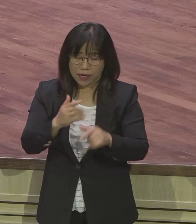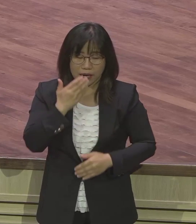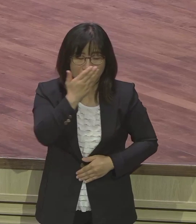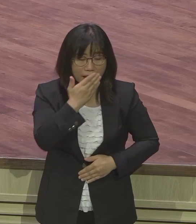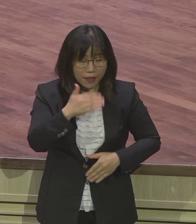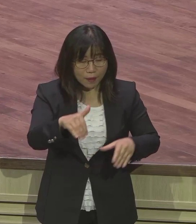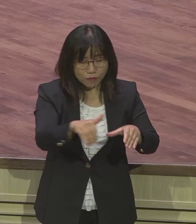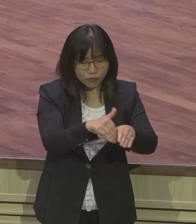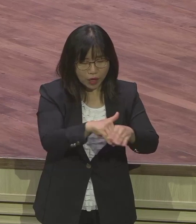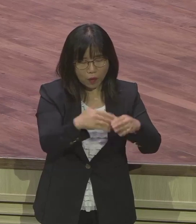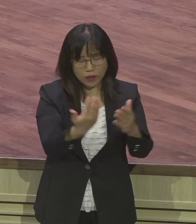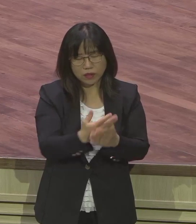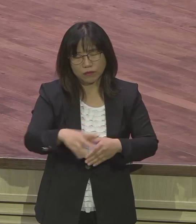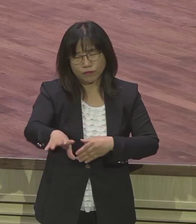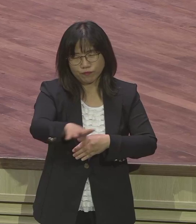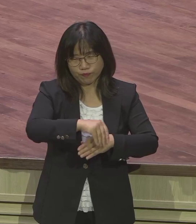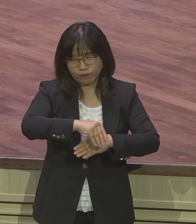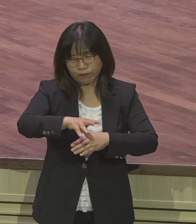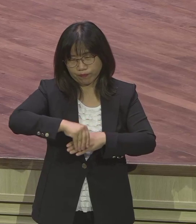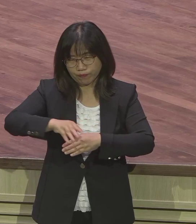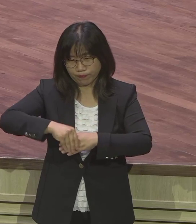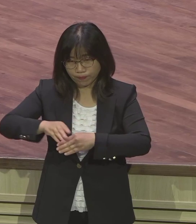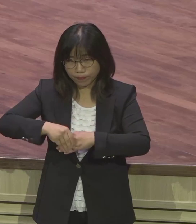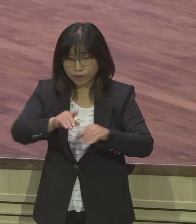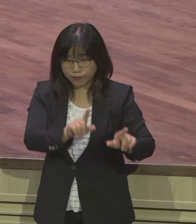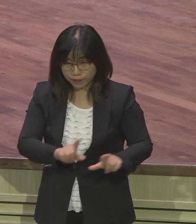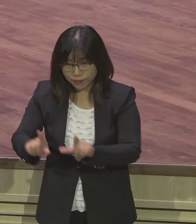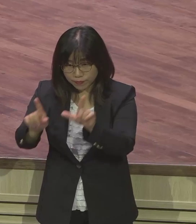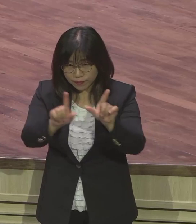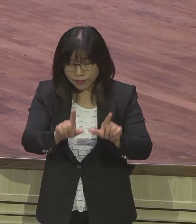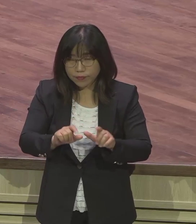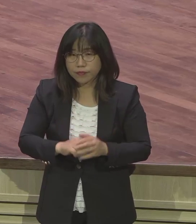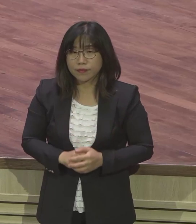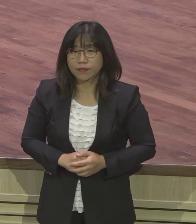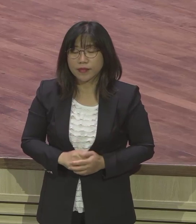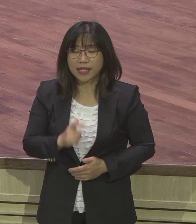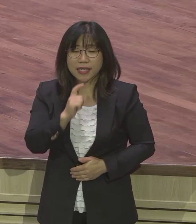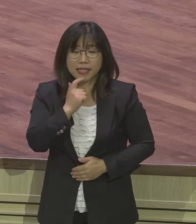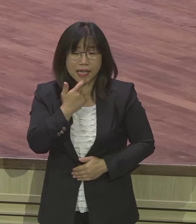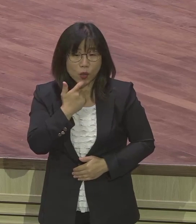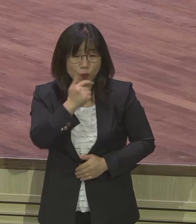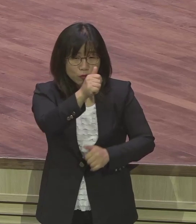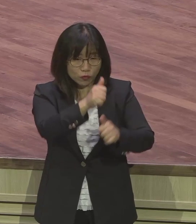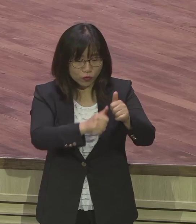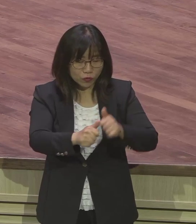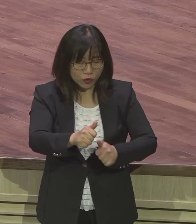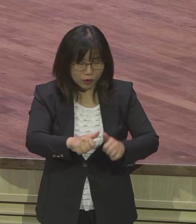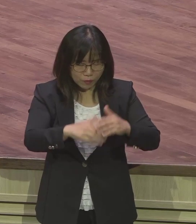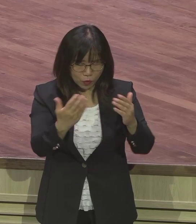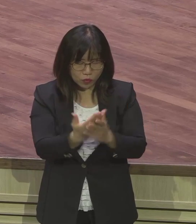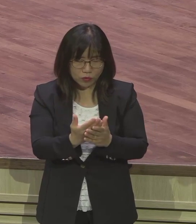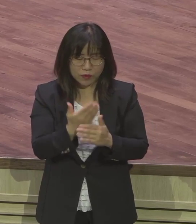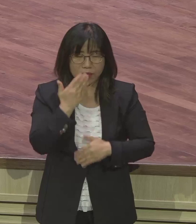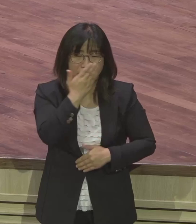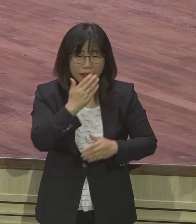동화가 될 수밖에 없는 상황이었어요 야곰의 우손들이 자녀들이 다 가난 땅이